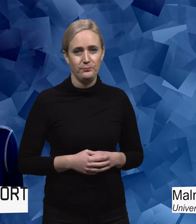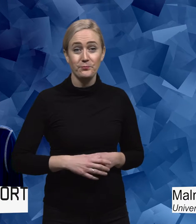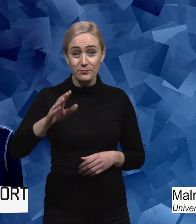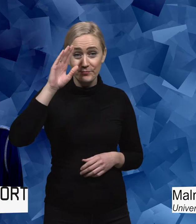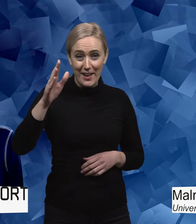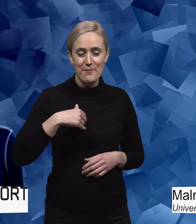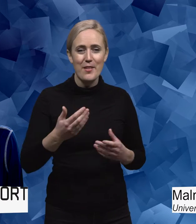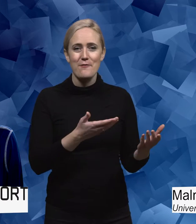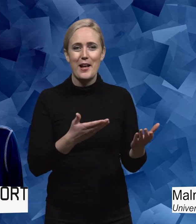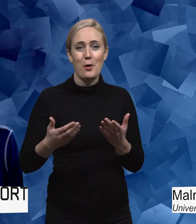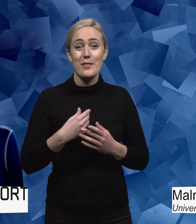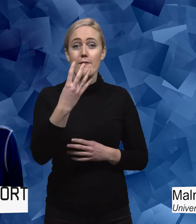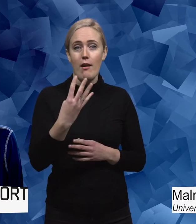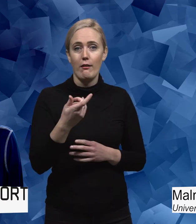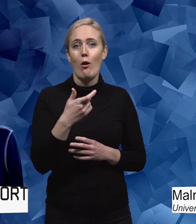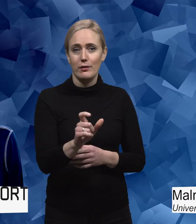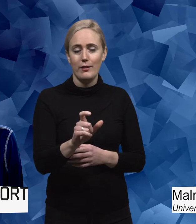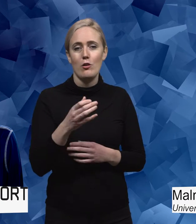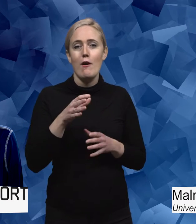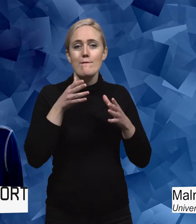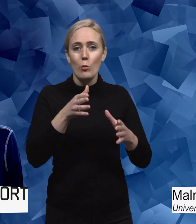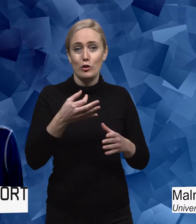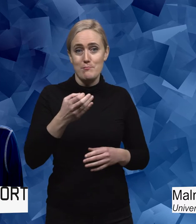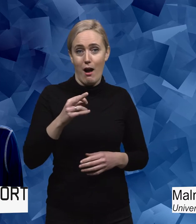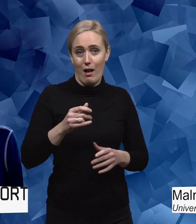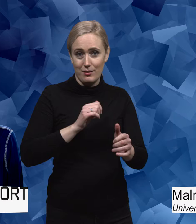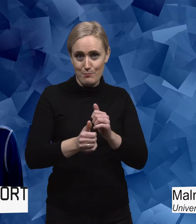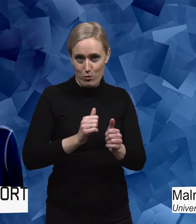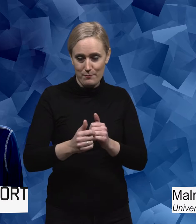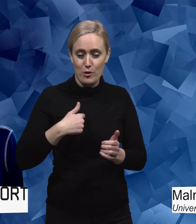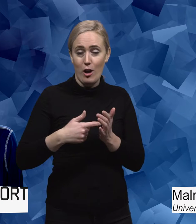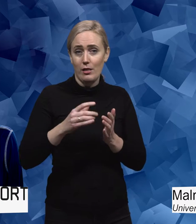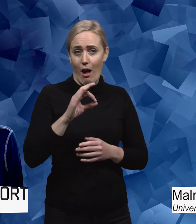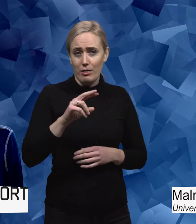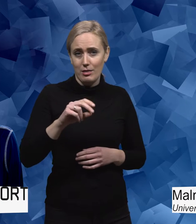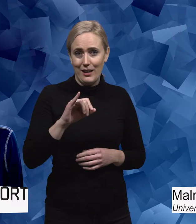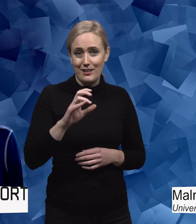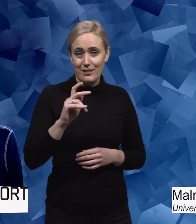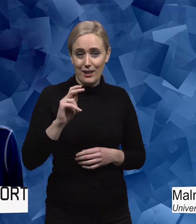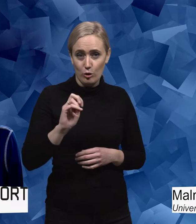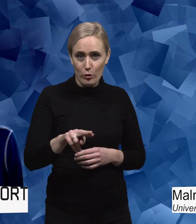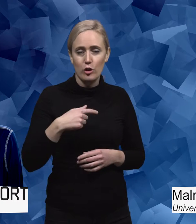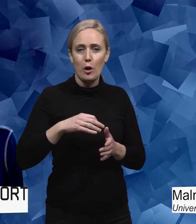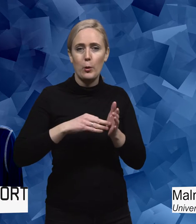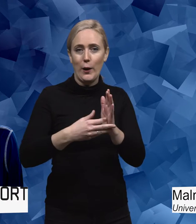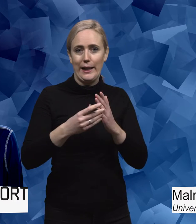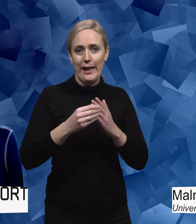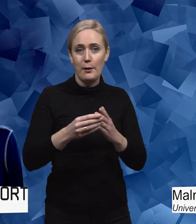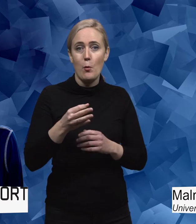Hej! Välkomna till det fjärde avsnittet av Fokus Parasport. Jag heter Hanna Isaksson och jobbar som projektledare på Parasport Sverige.